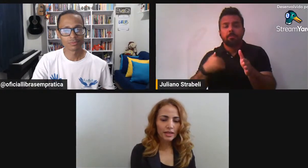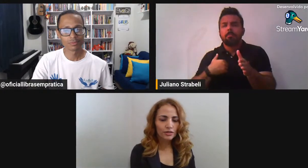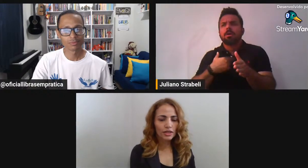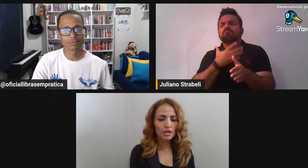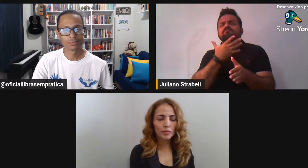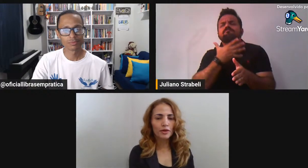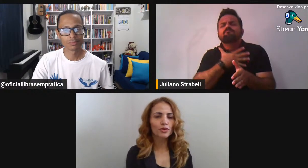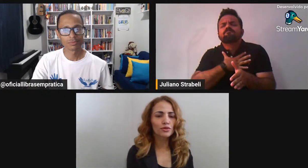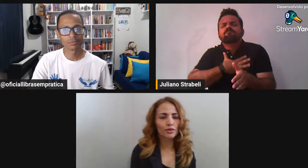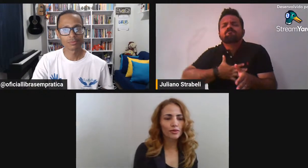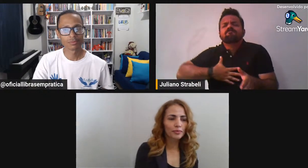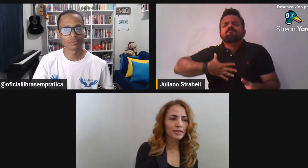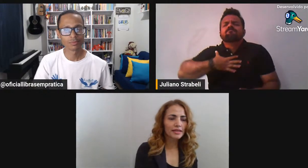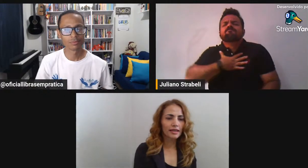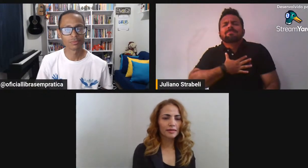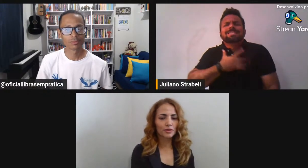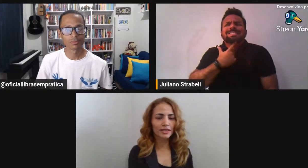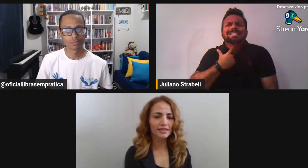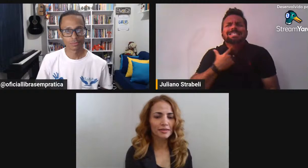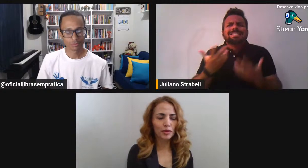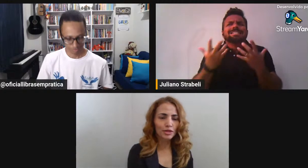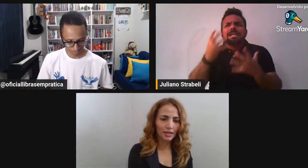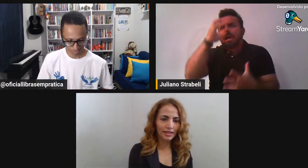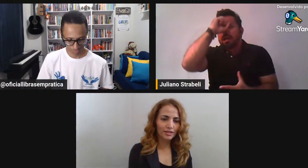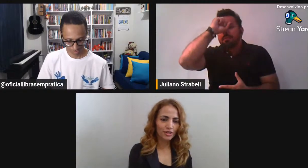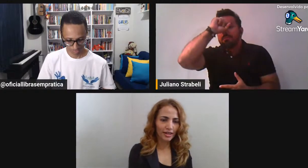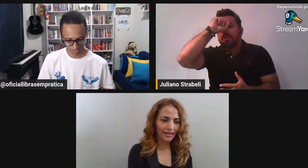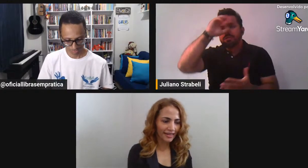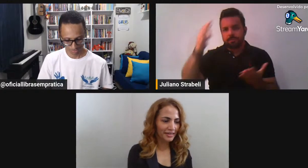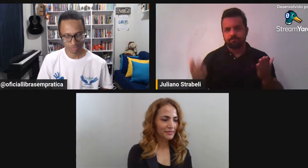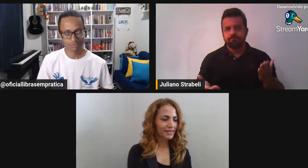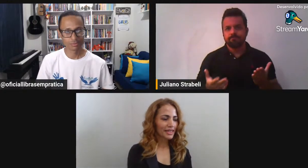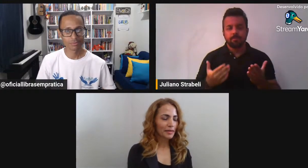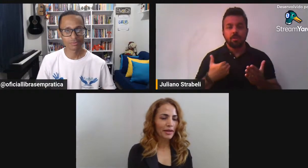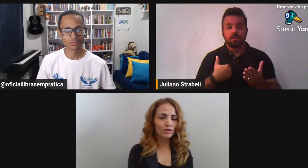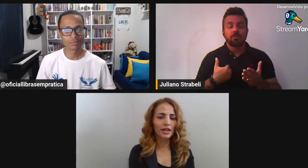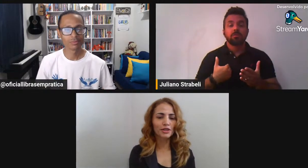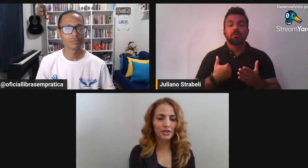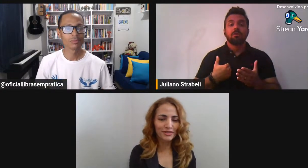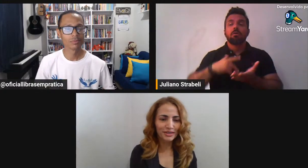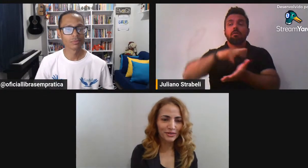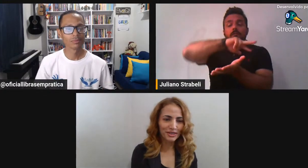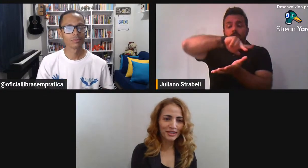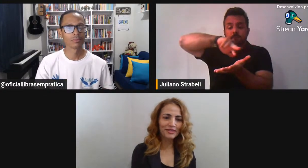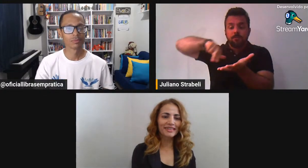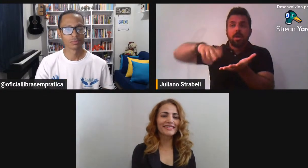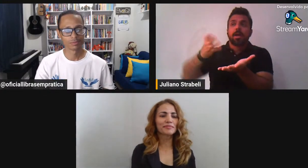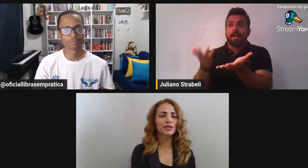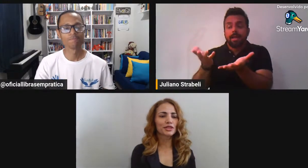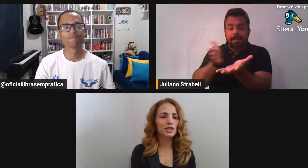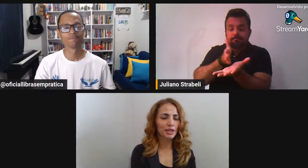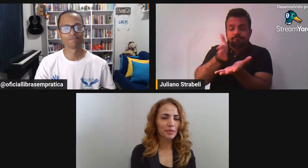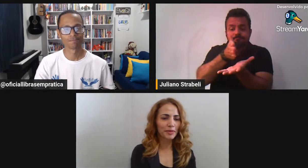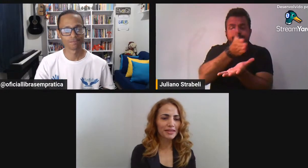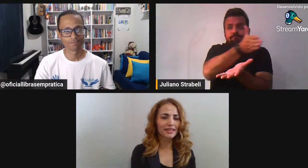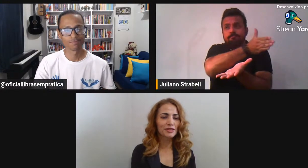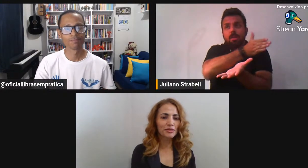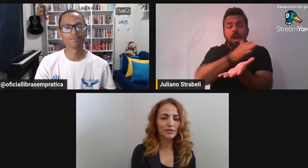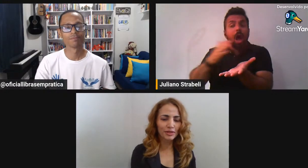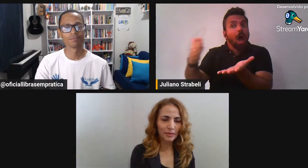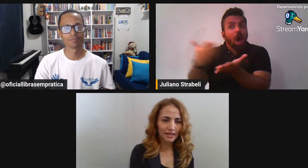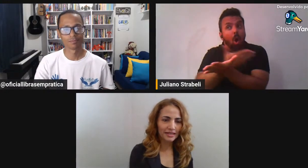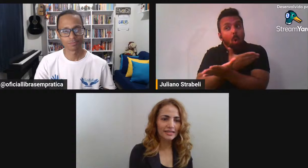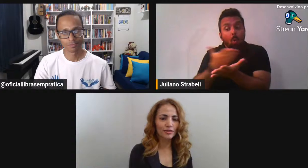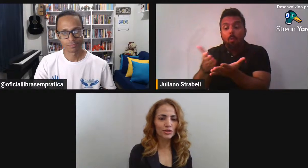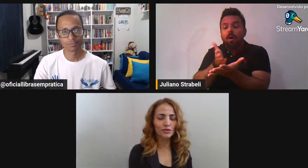isso Durante esse percurso Eu pensei em muitas Possibilidades de carreira Mais lucrativas Inclusive Porque a gente sempre Pensa